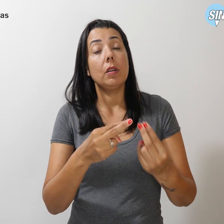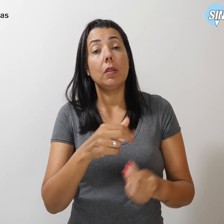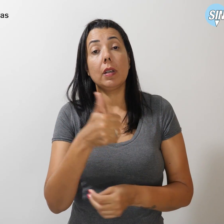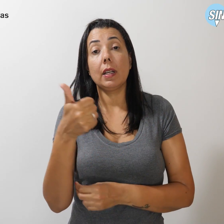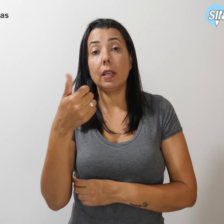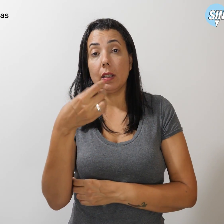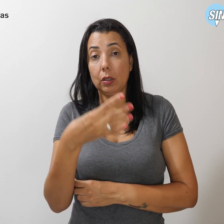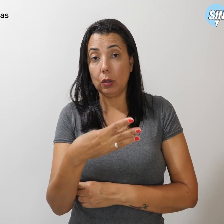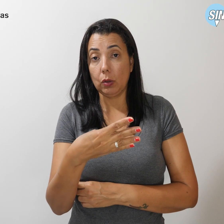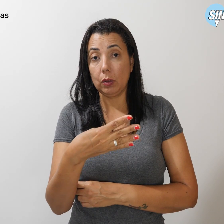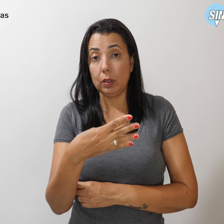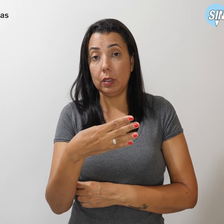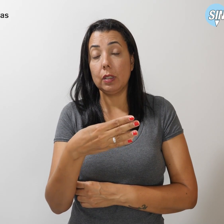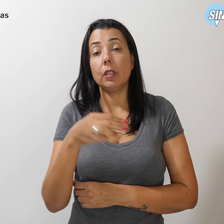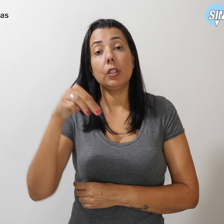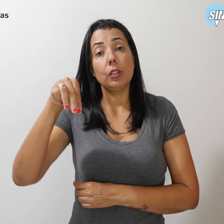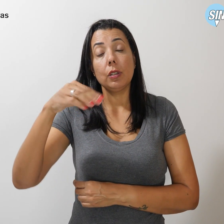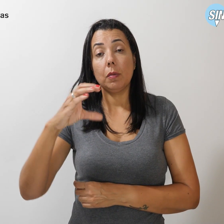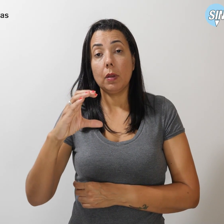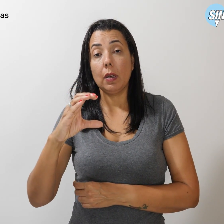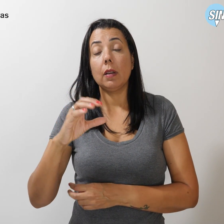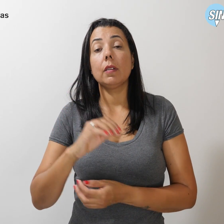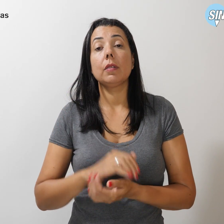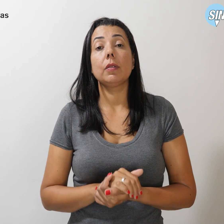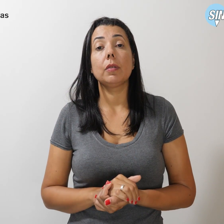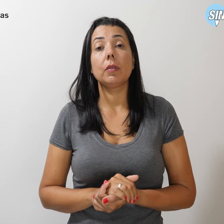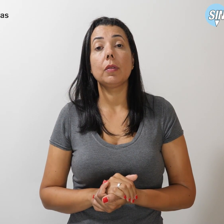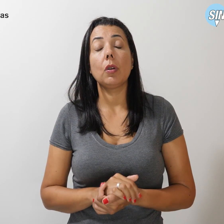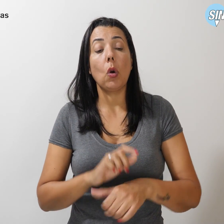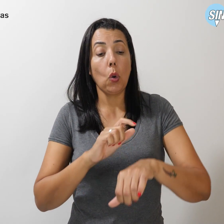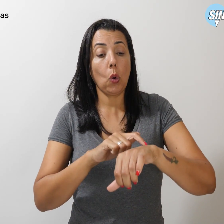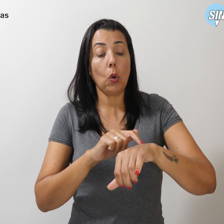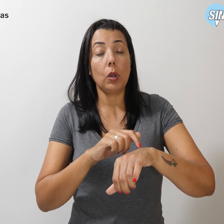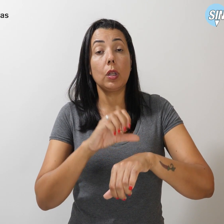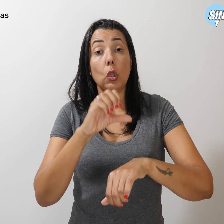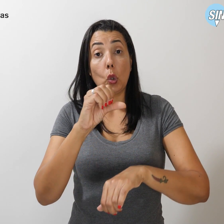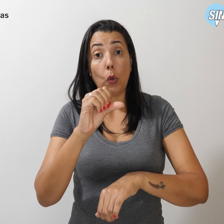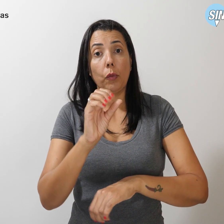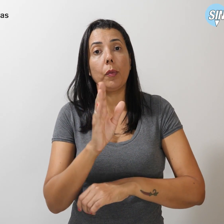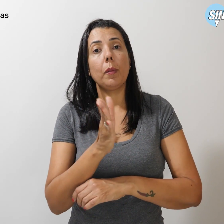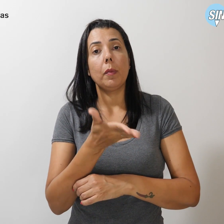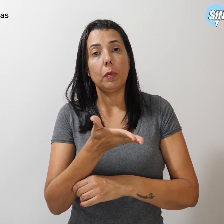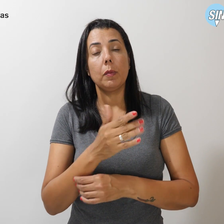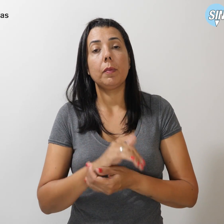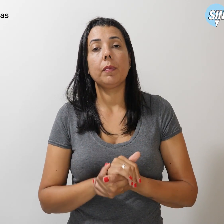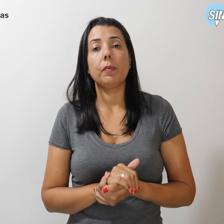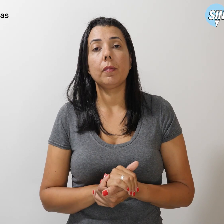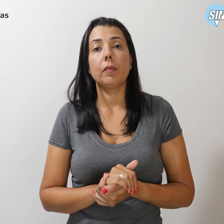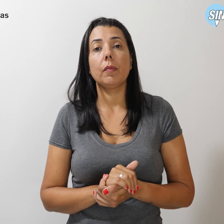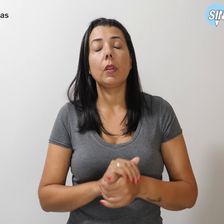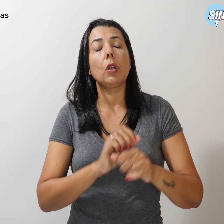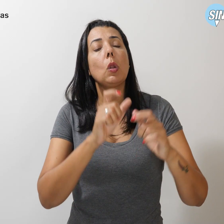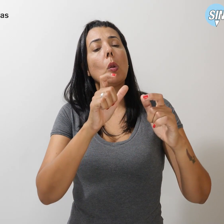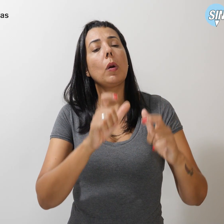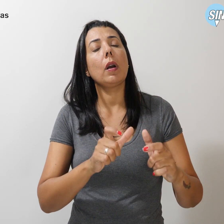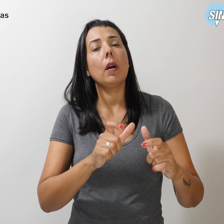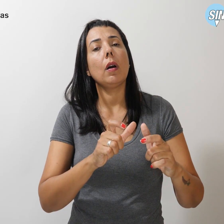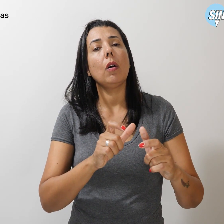3. Dia 14 de março, às 9 horas e 30 minutos, no estacionamento da Funarte,